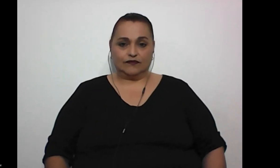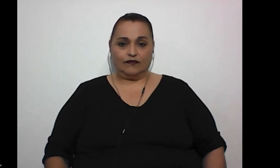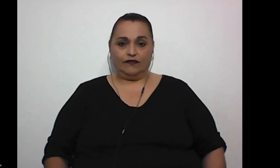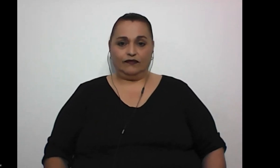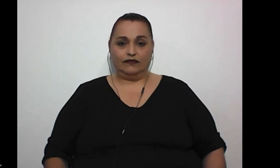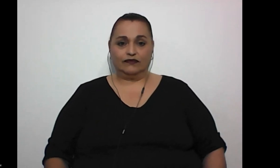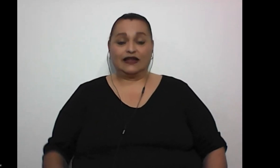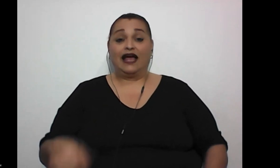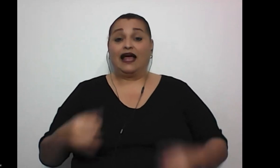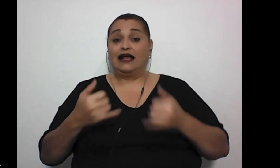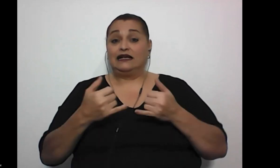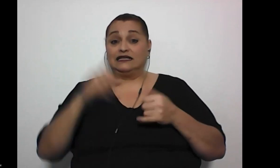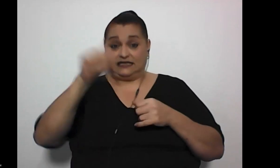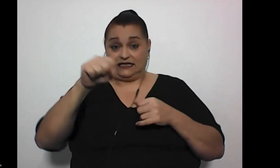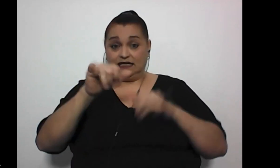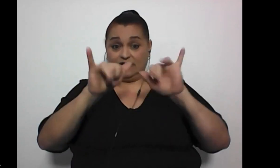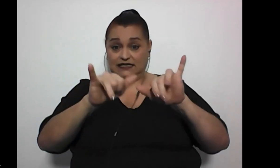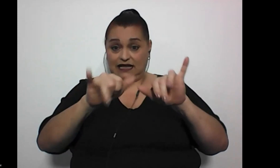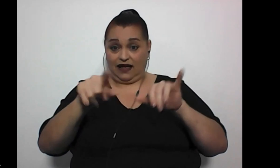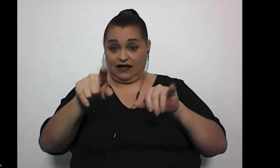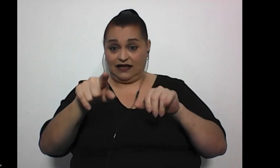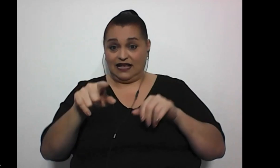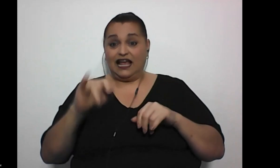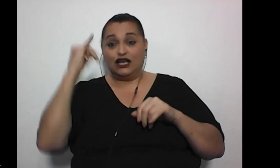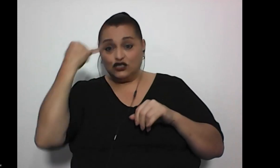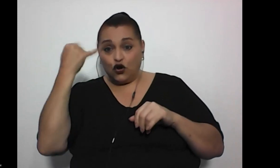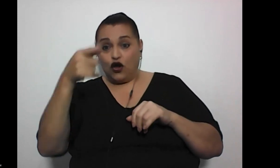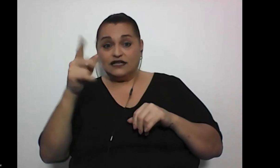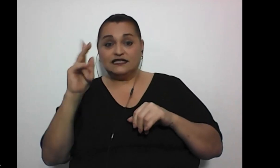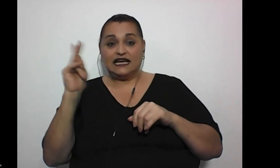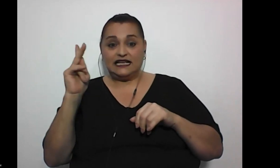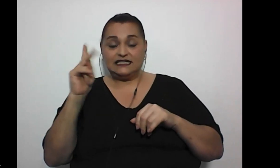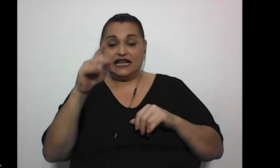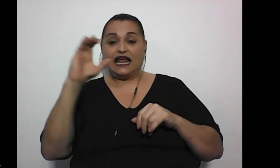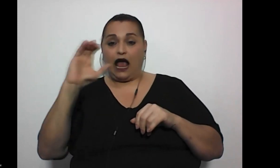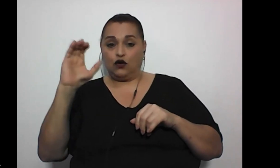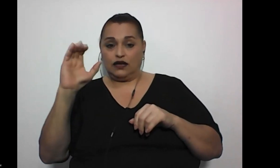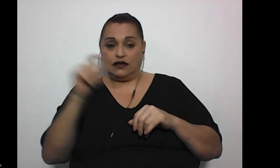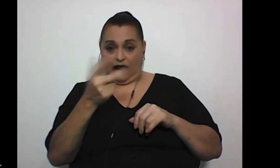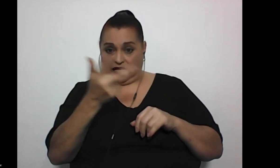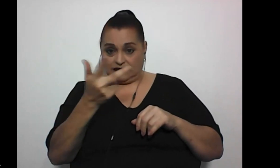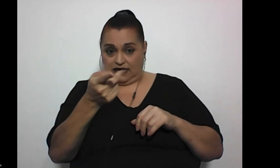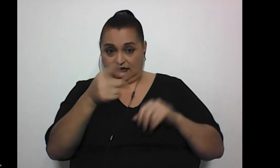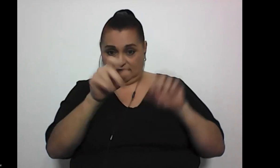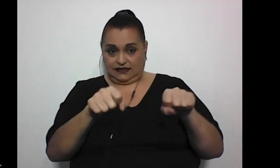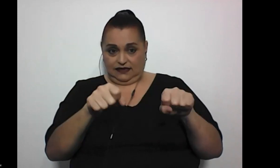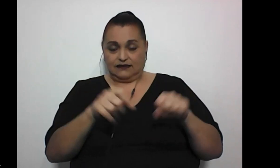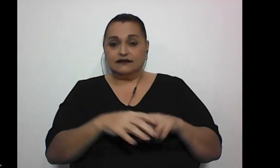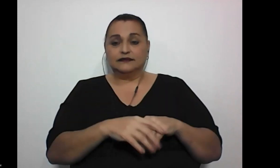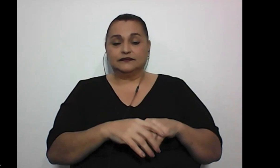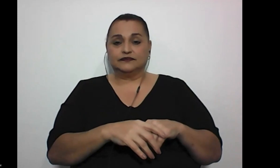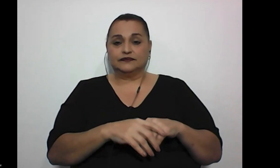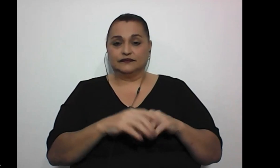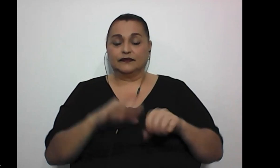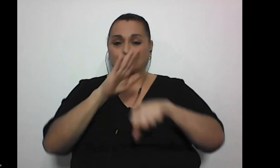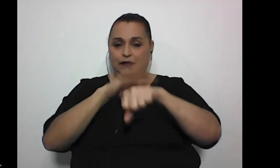Si estamos por aquí, ¿verdad, chicas? Si está Christel, está Joyce y está Carolina. Sí, Carolina, hasta allá le voy a dar